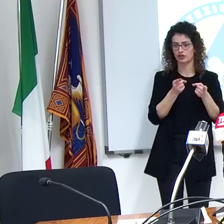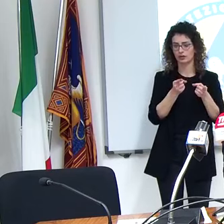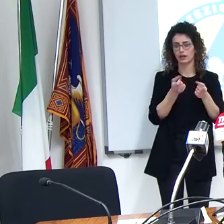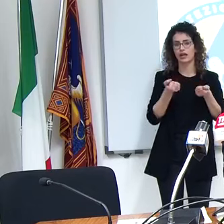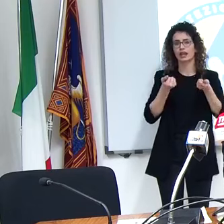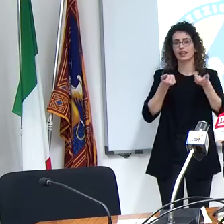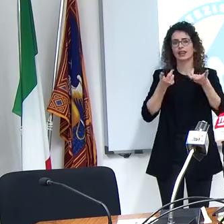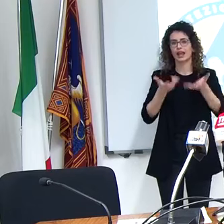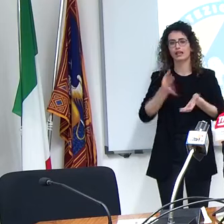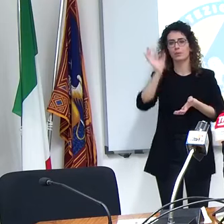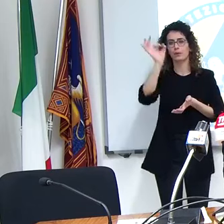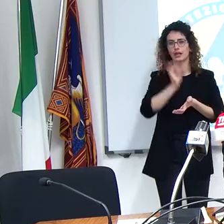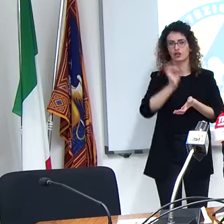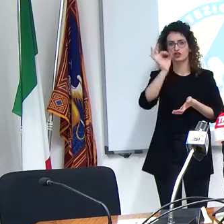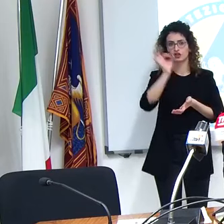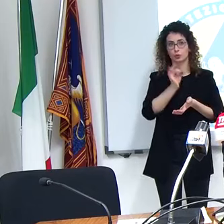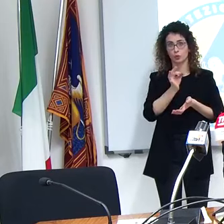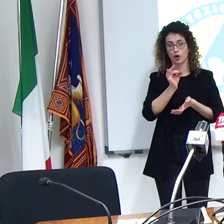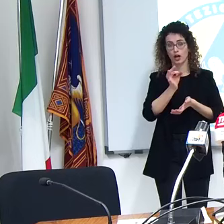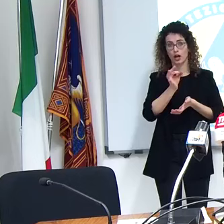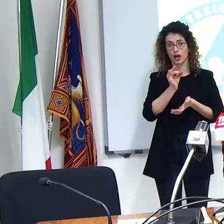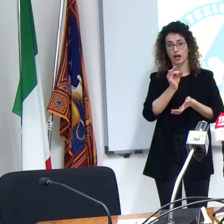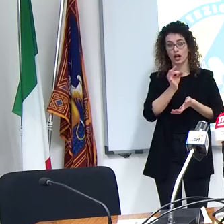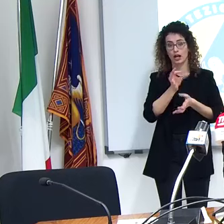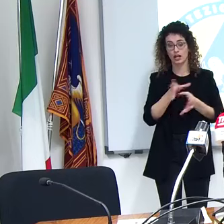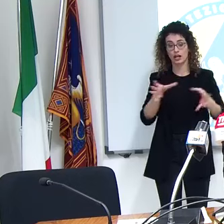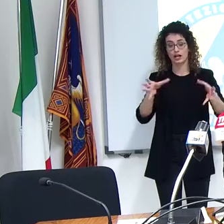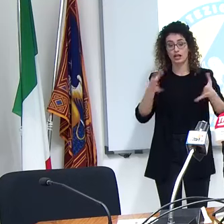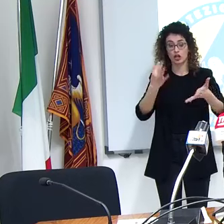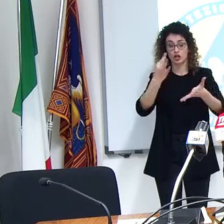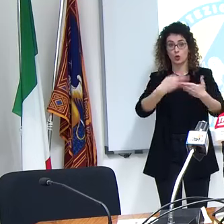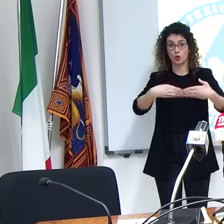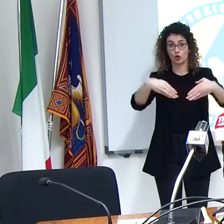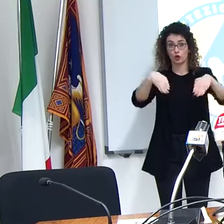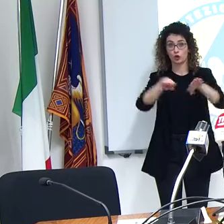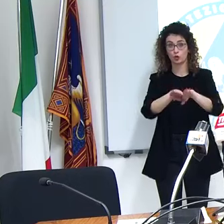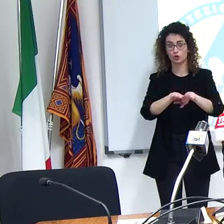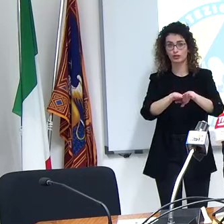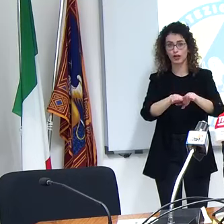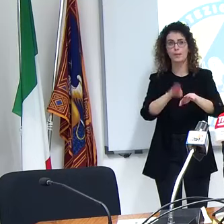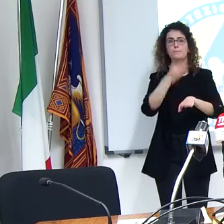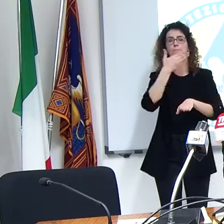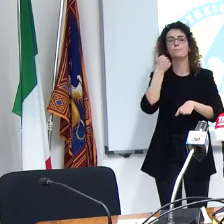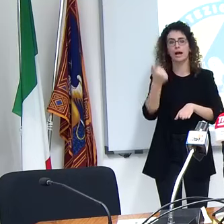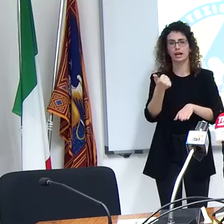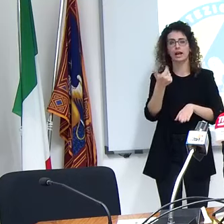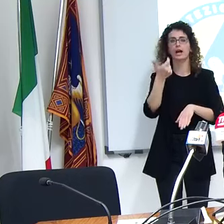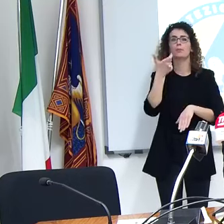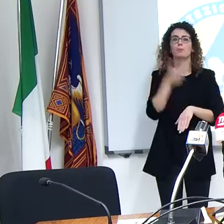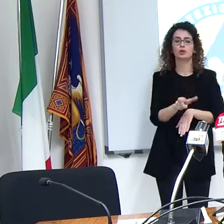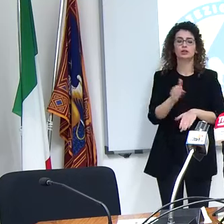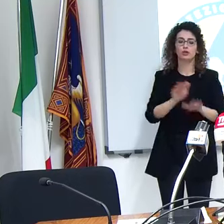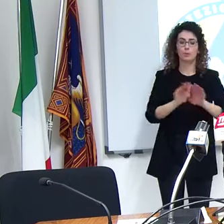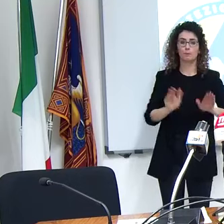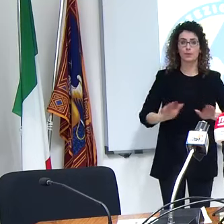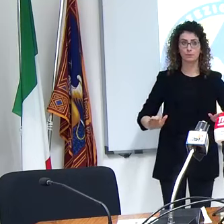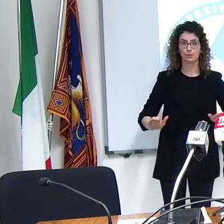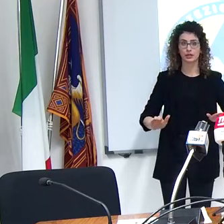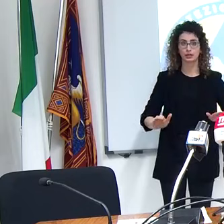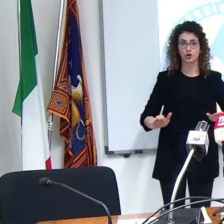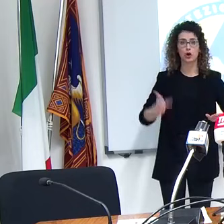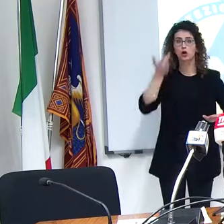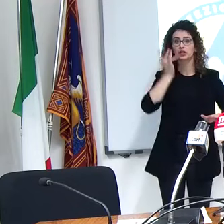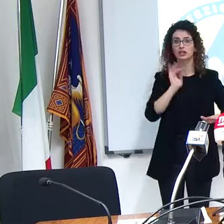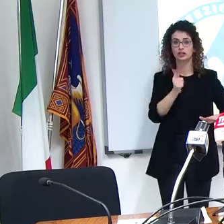che dimostrino questa necessità di chiudere soprattutto perché i bambini non sono a rischio